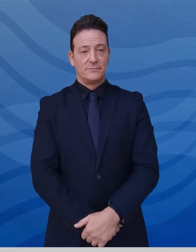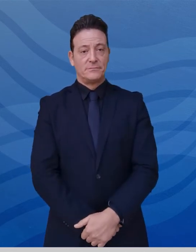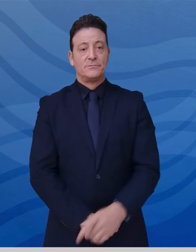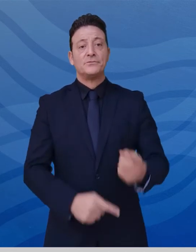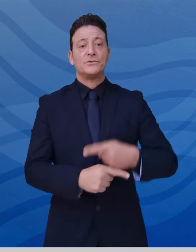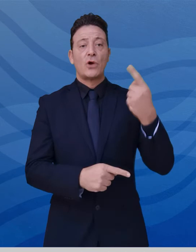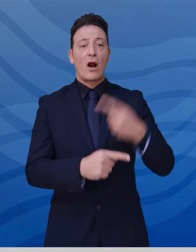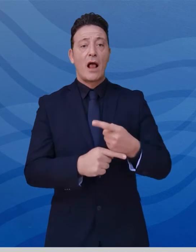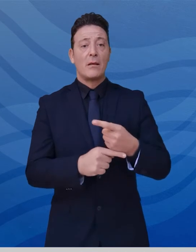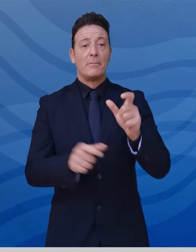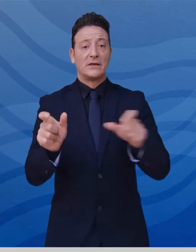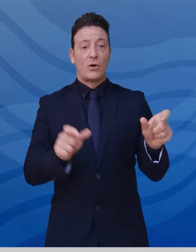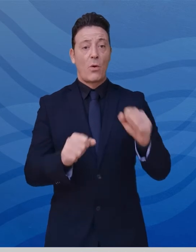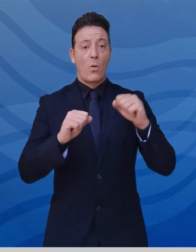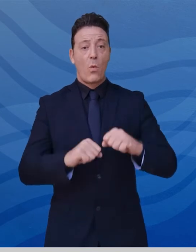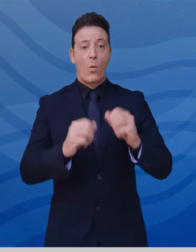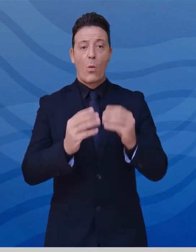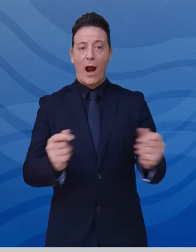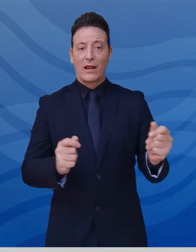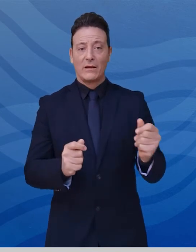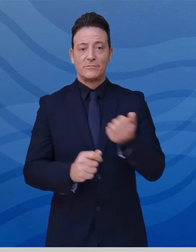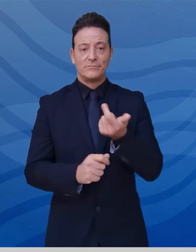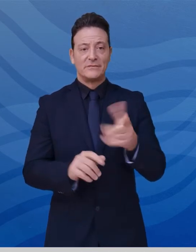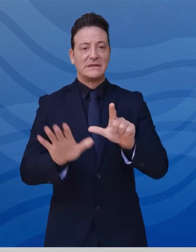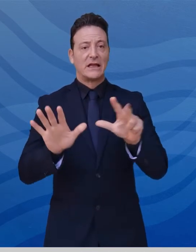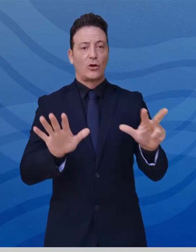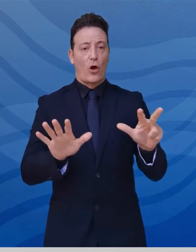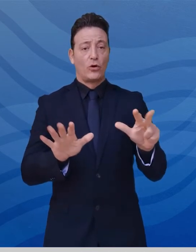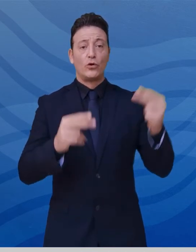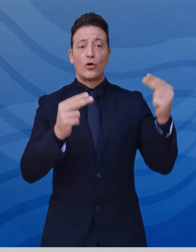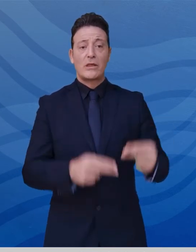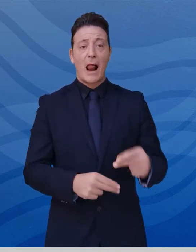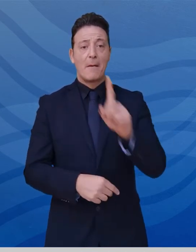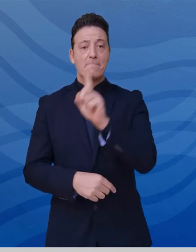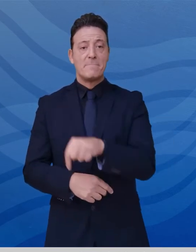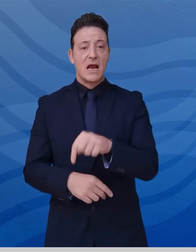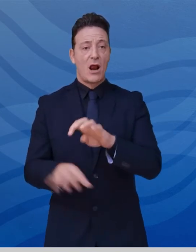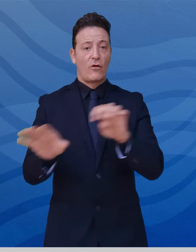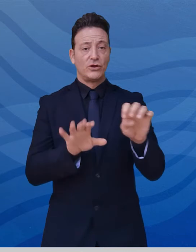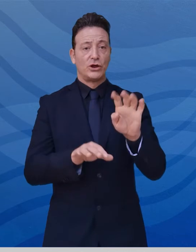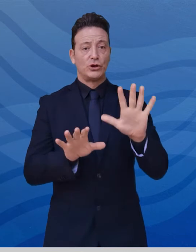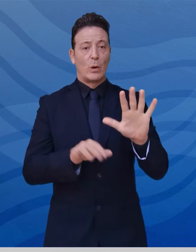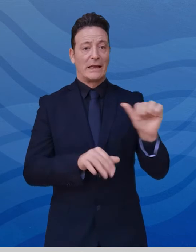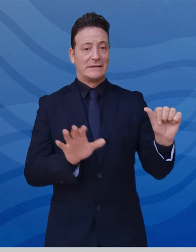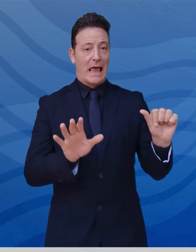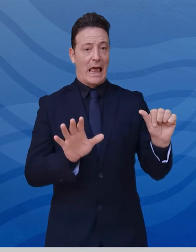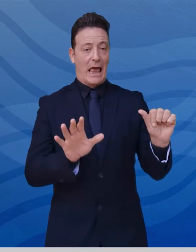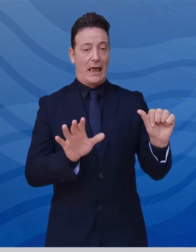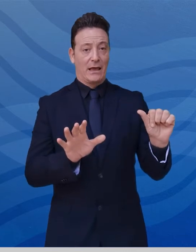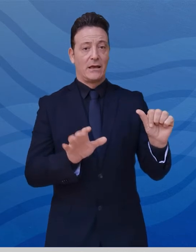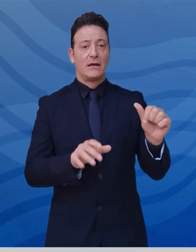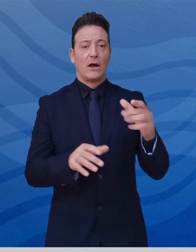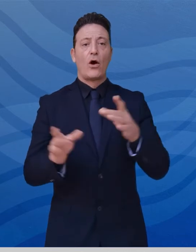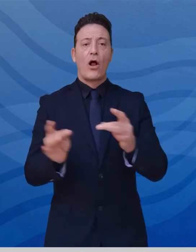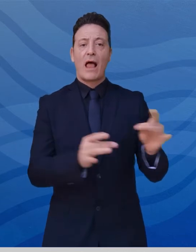giornata presa in esame sono 78, per un totale guariti di 1956 soggetti. I positivi